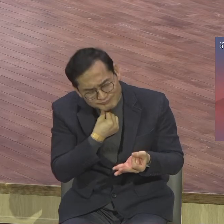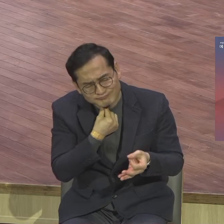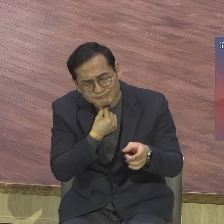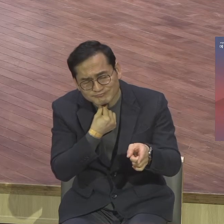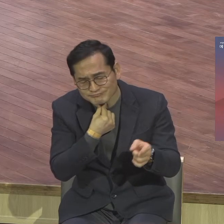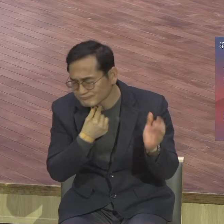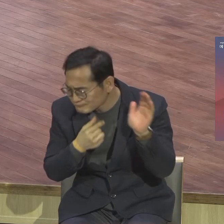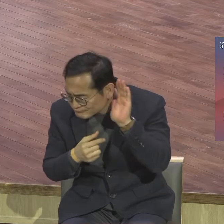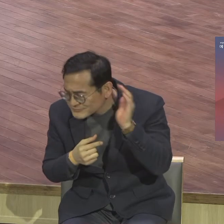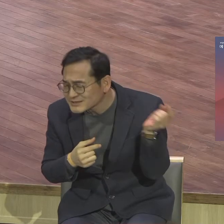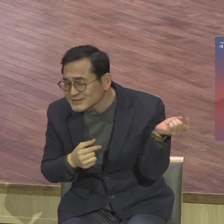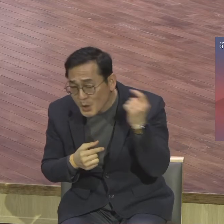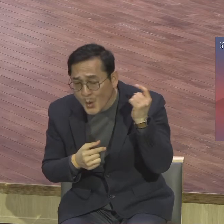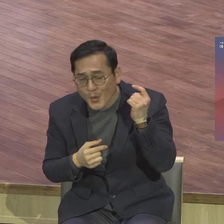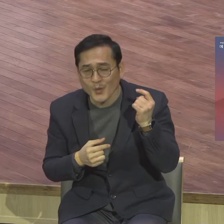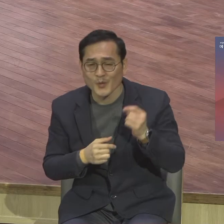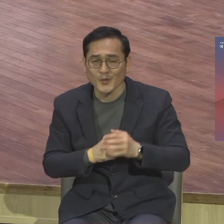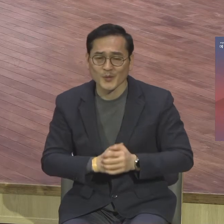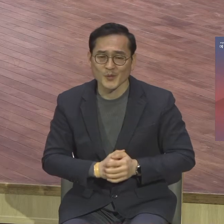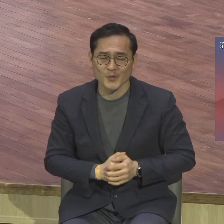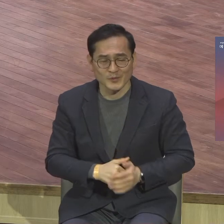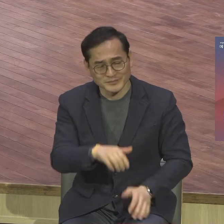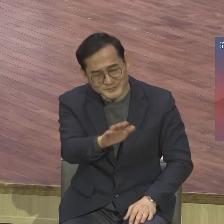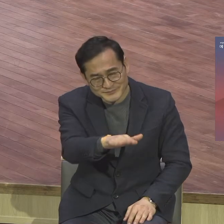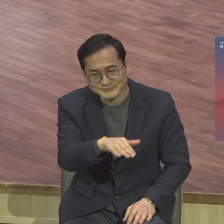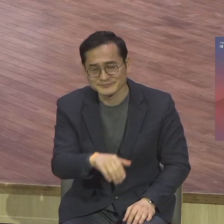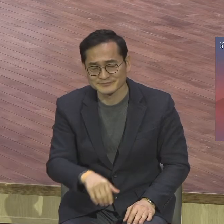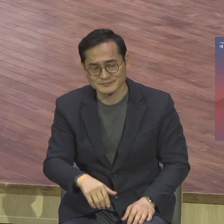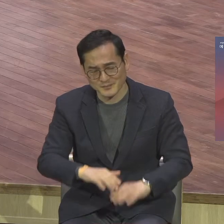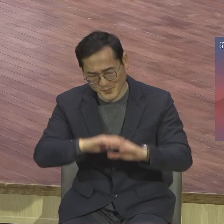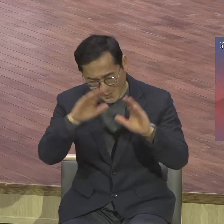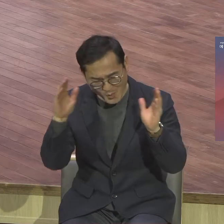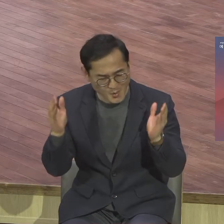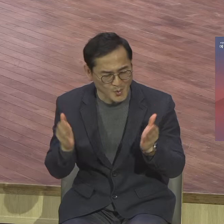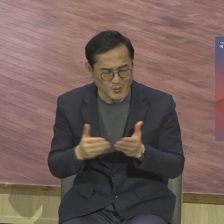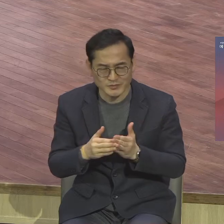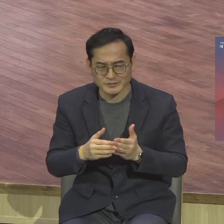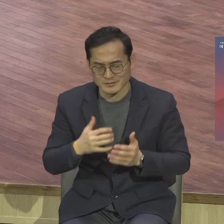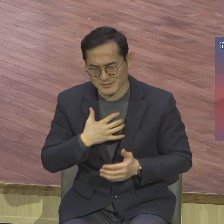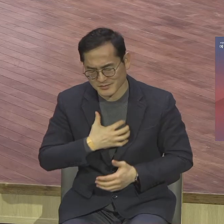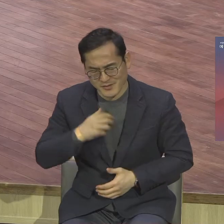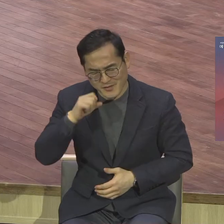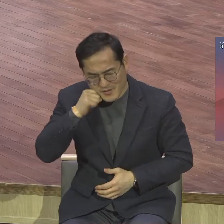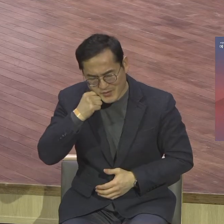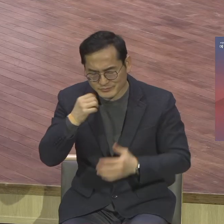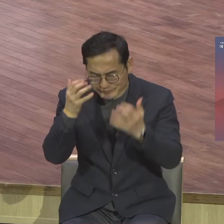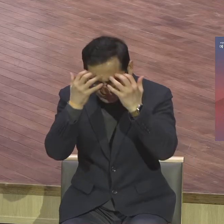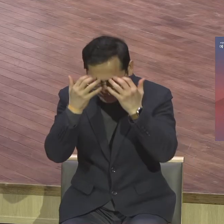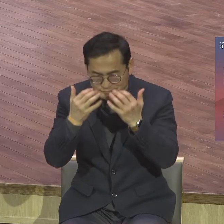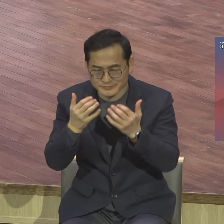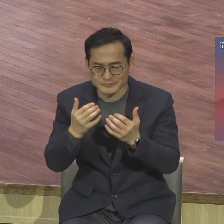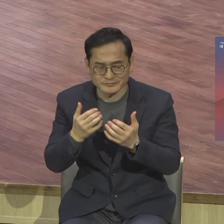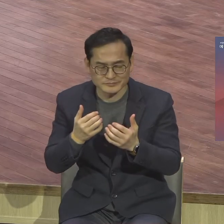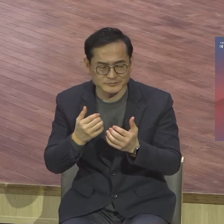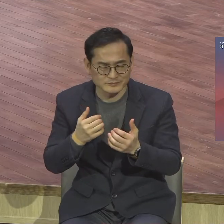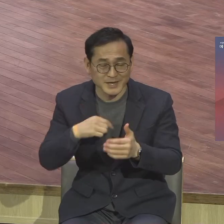하니 이러므로 형제들아 우리가 모든 끙깁과 환란 가운데서 너희 믿음으로 말미암아